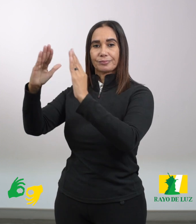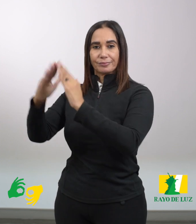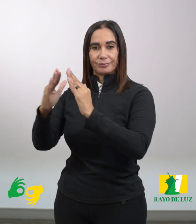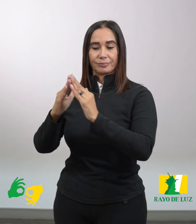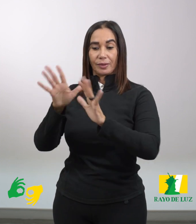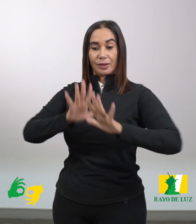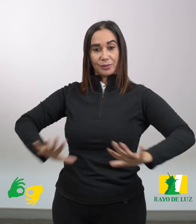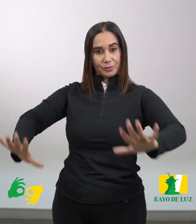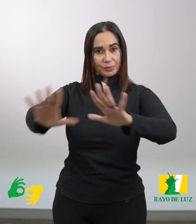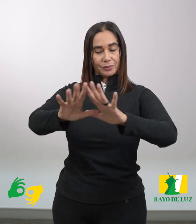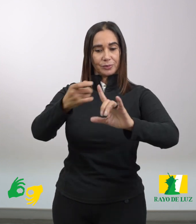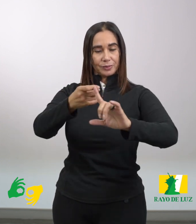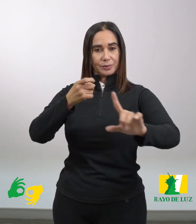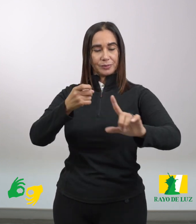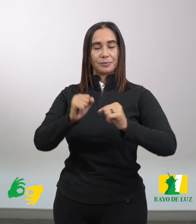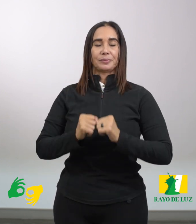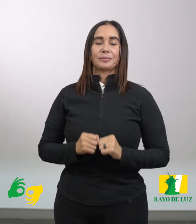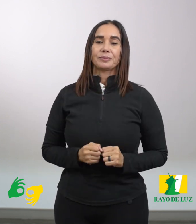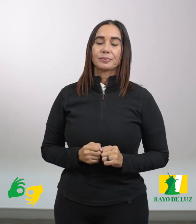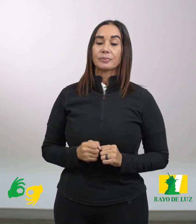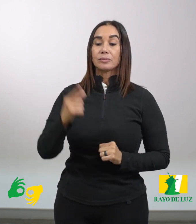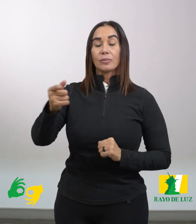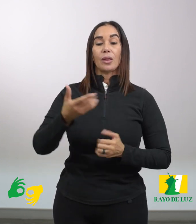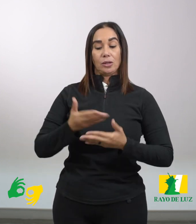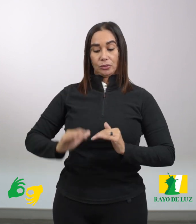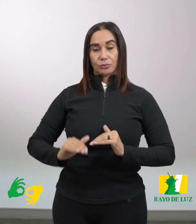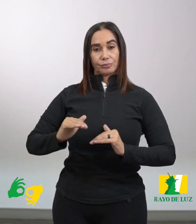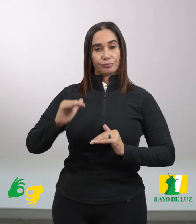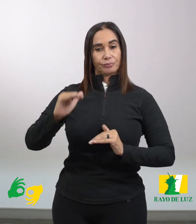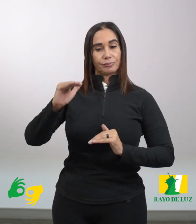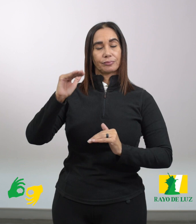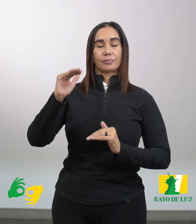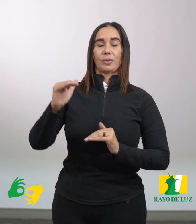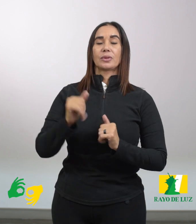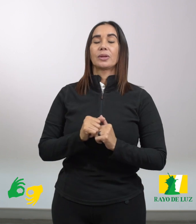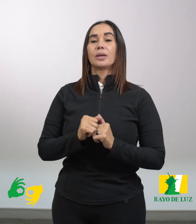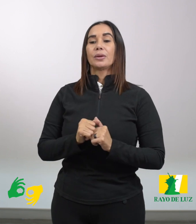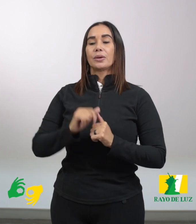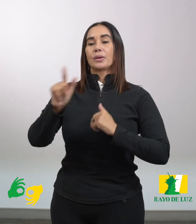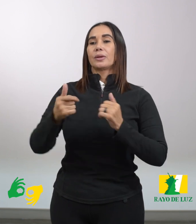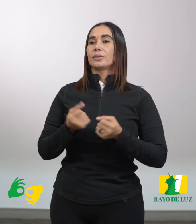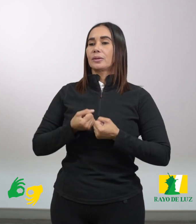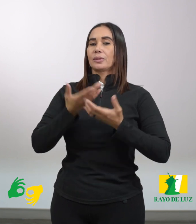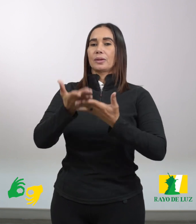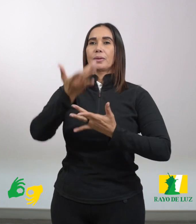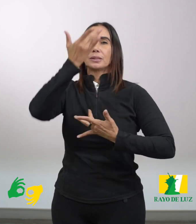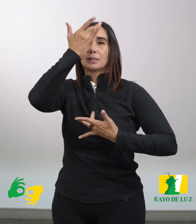a su ciudad de Nazaret. El niño iba creciendo y robusteciéndose, y se llenaba de sabiduría,